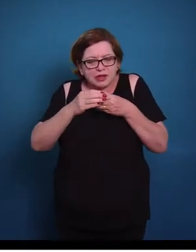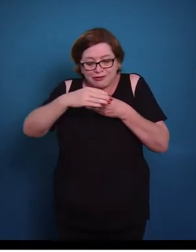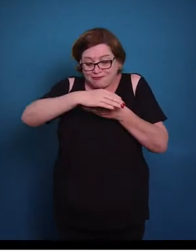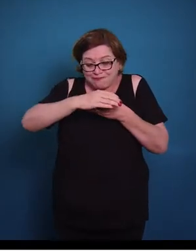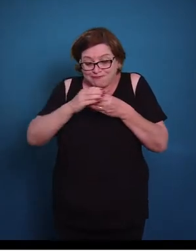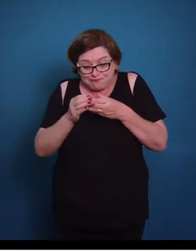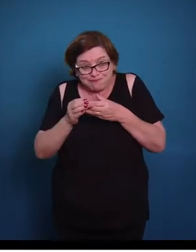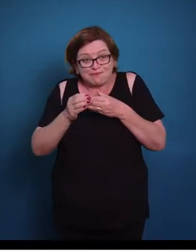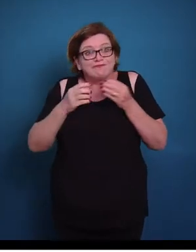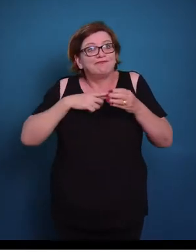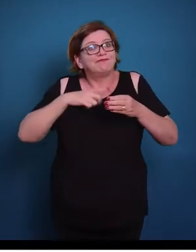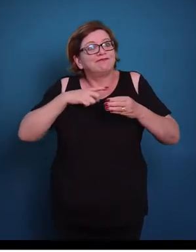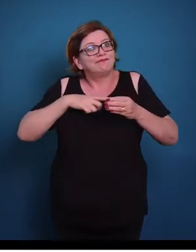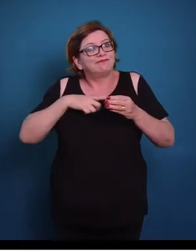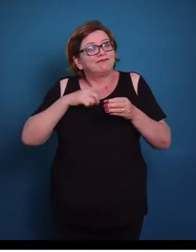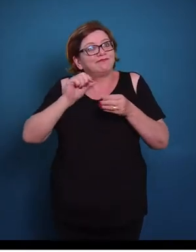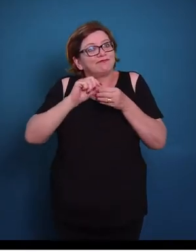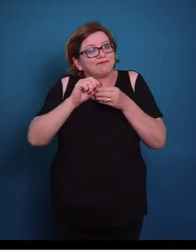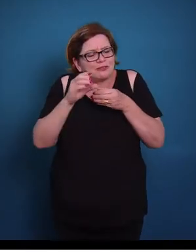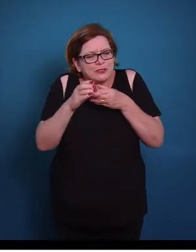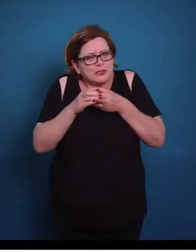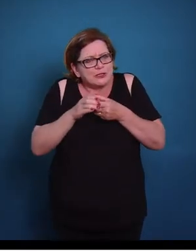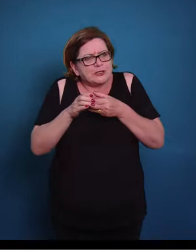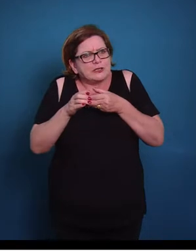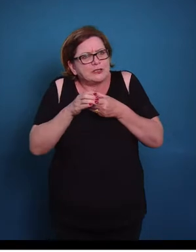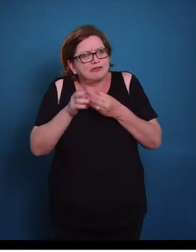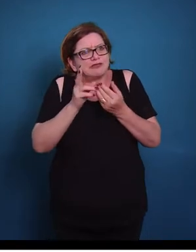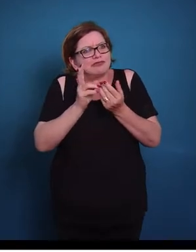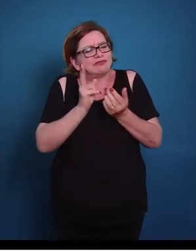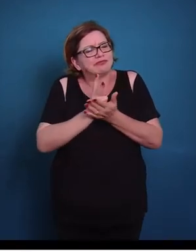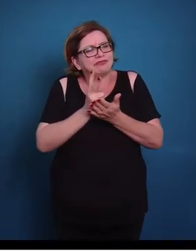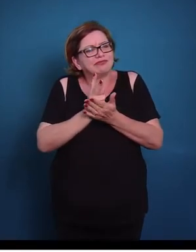fazem com que essas células tenham uma grande aderência uma com a outra.